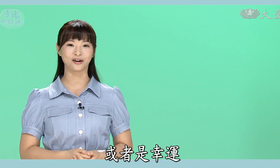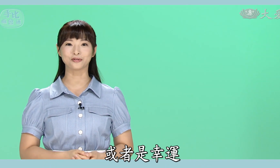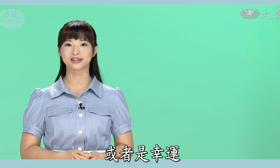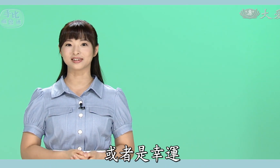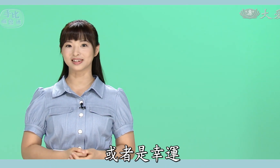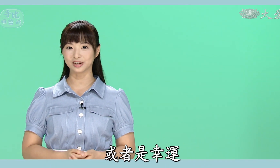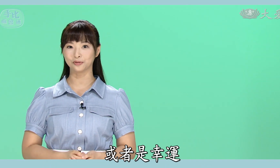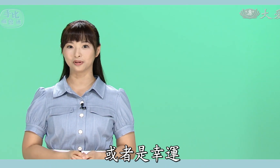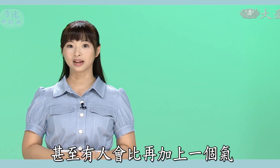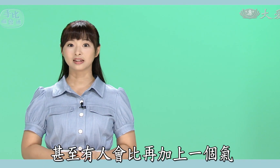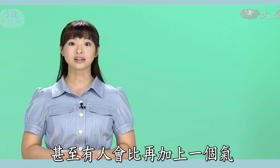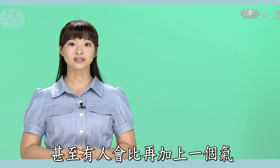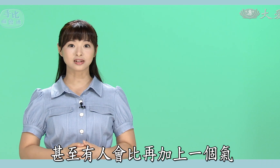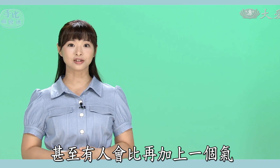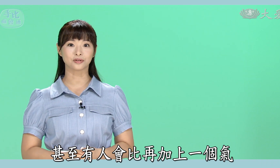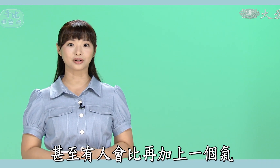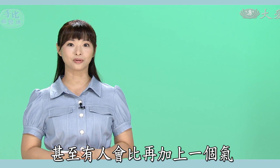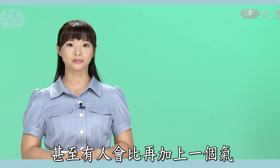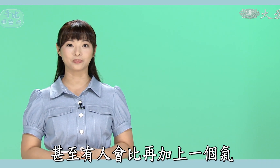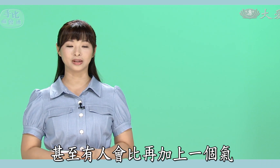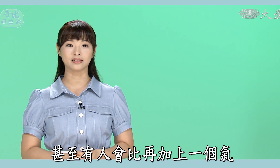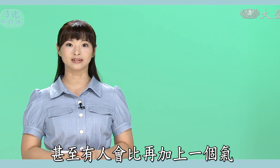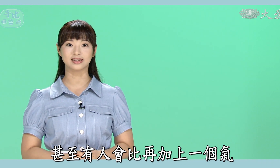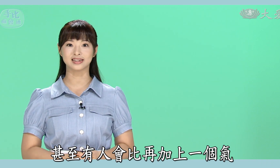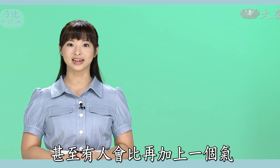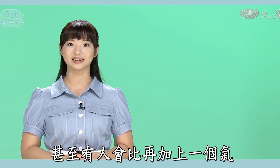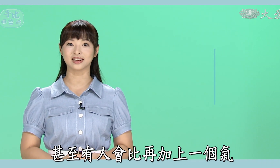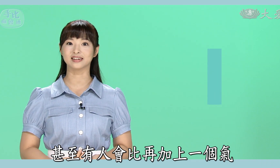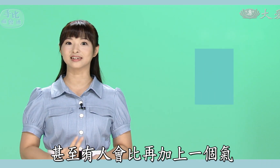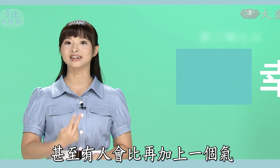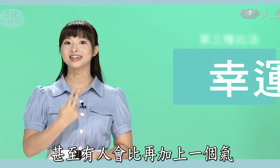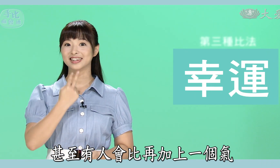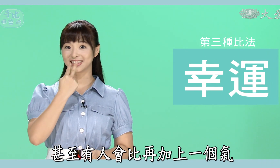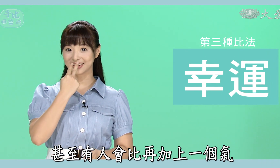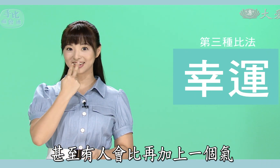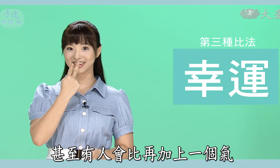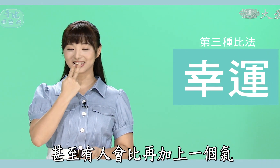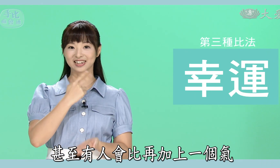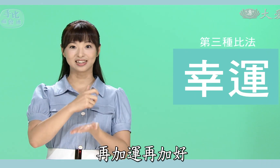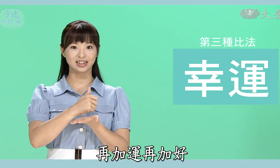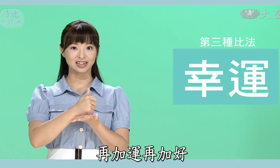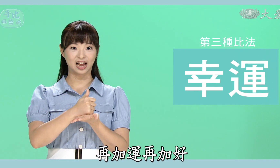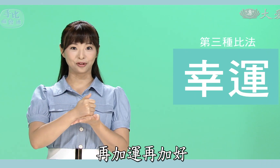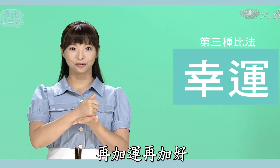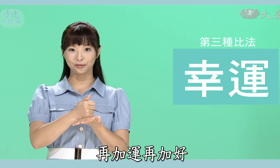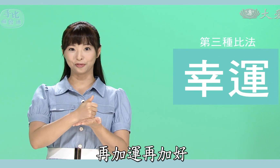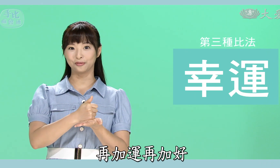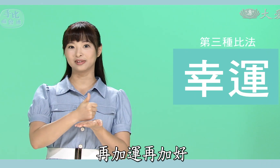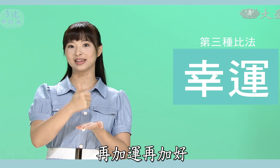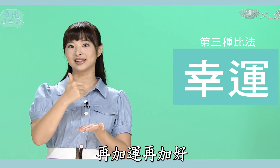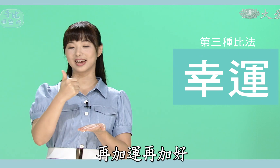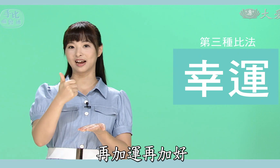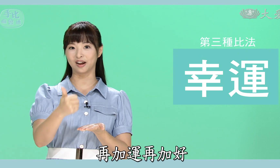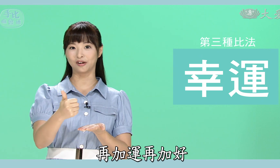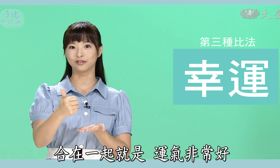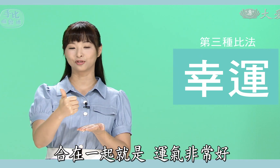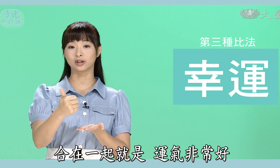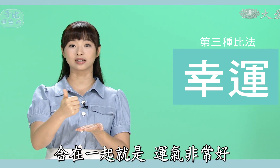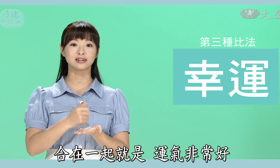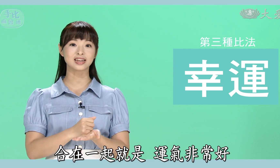或者是幸运那甚至有人会比呢再加上一个气再加运再加好所以合在